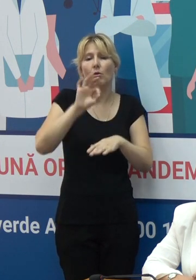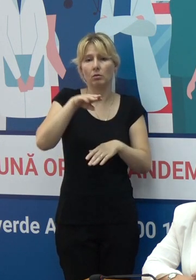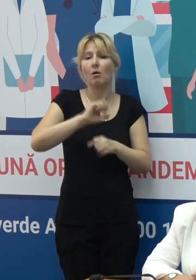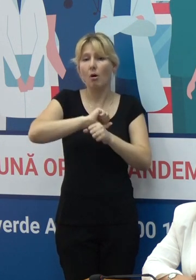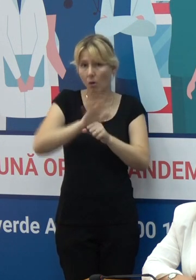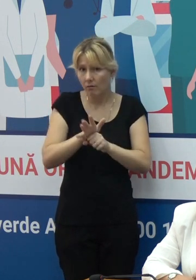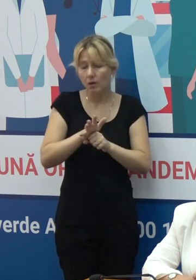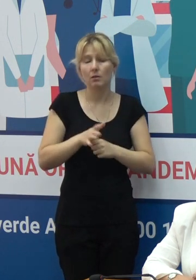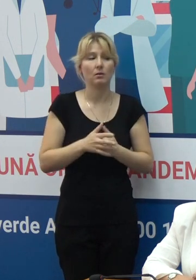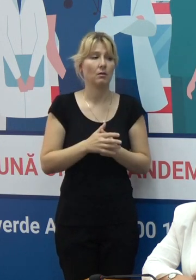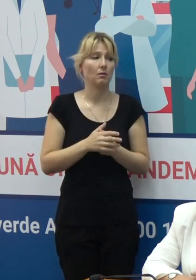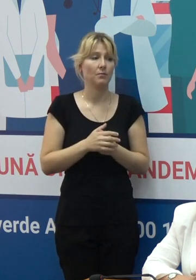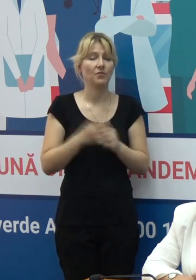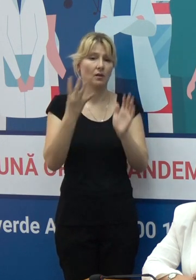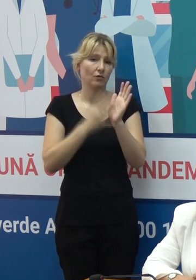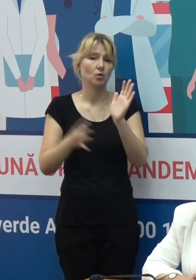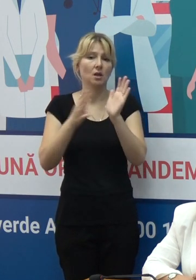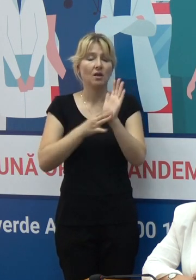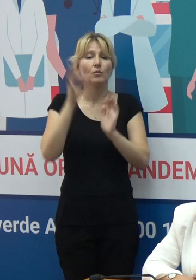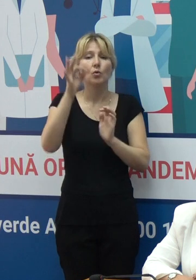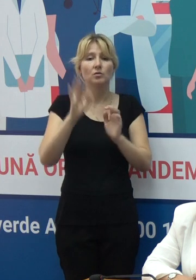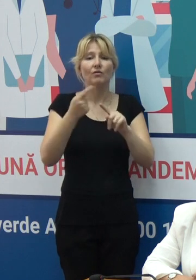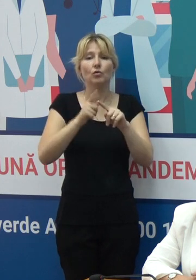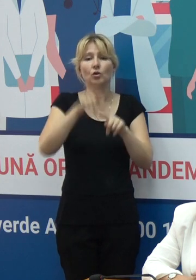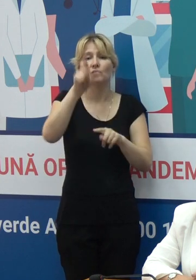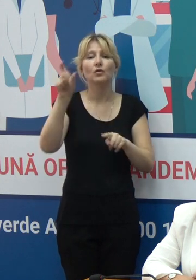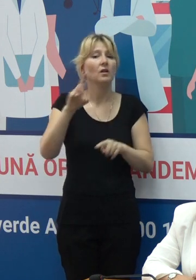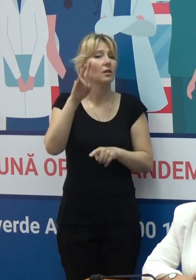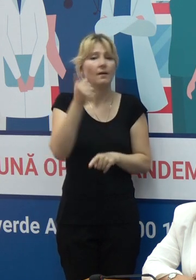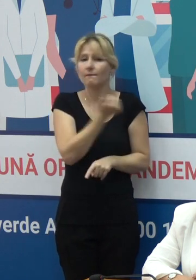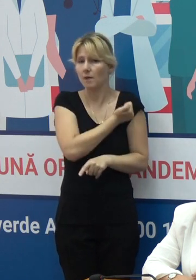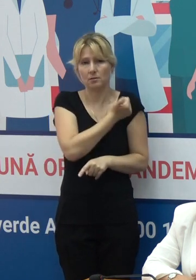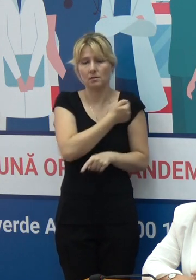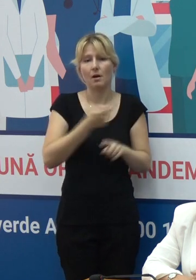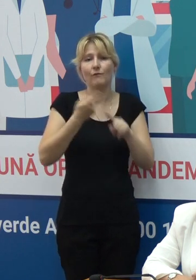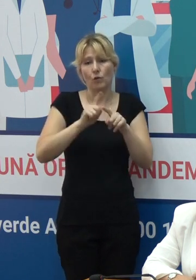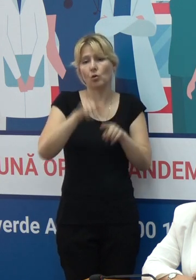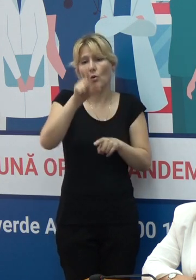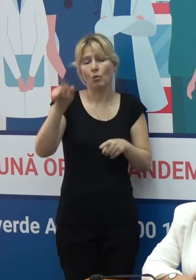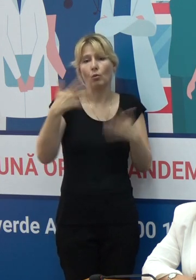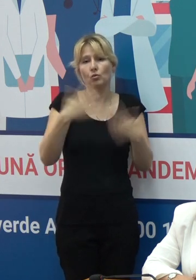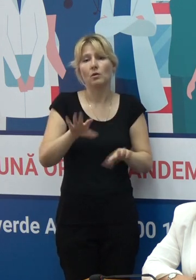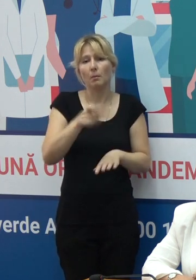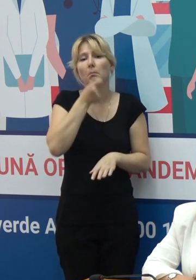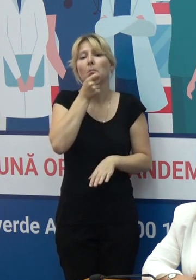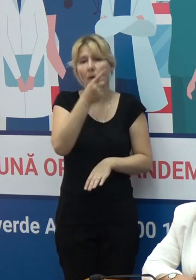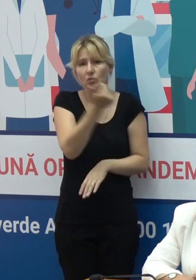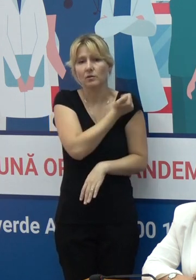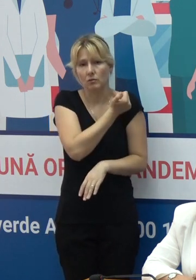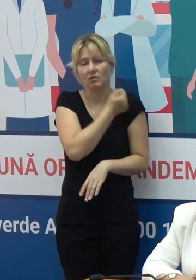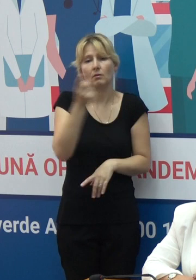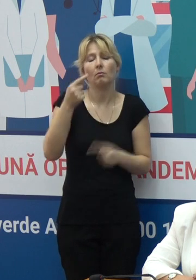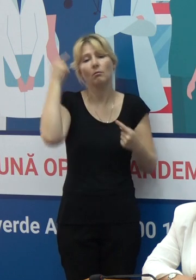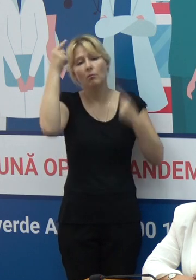-19 99% sunt persoane nevaccinate. Deci sunt acele persoane care au